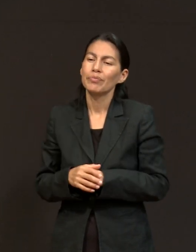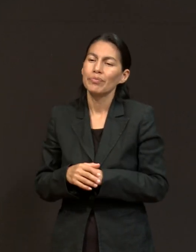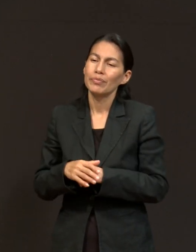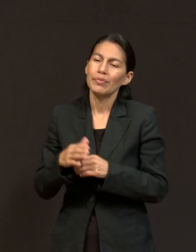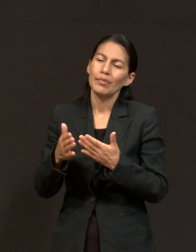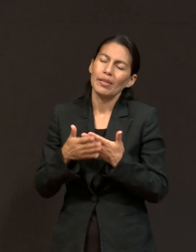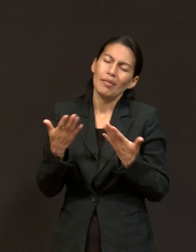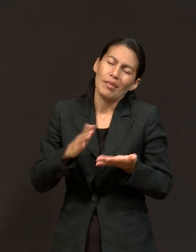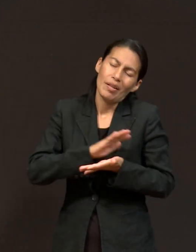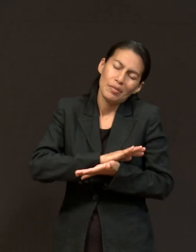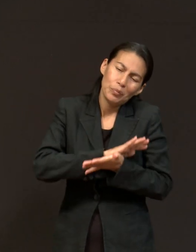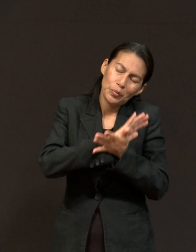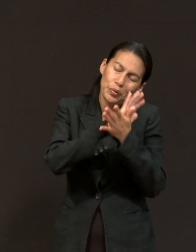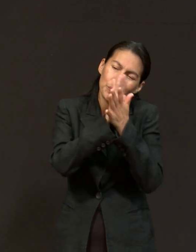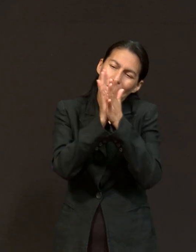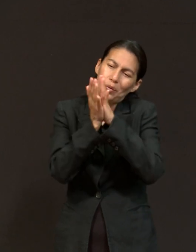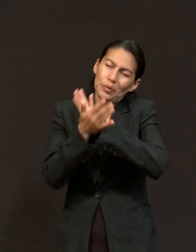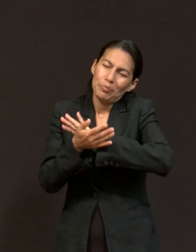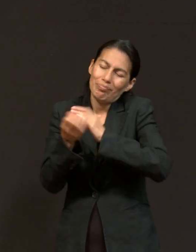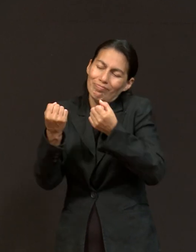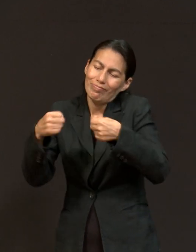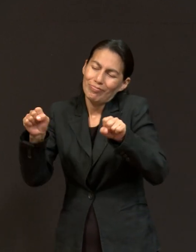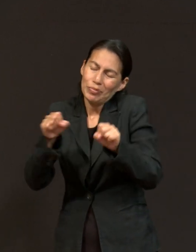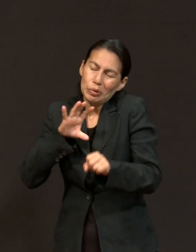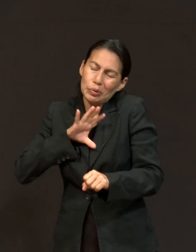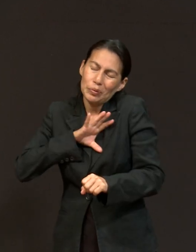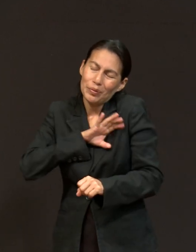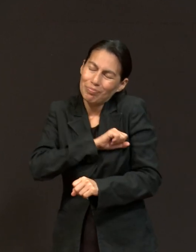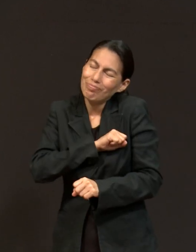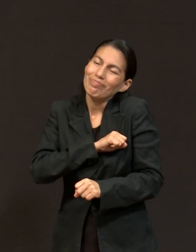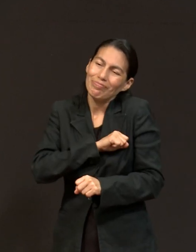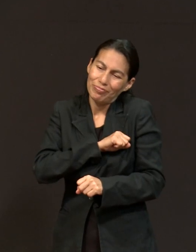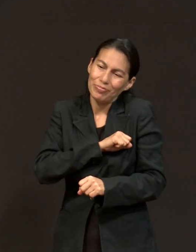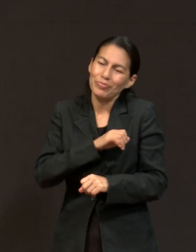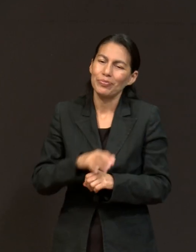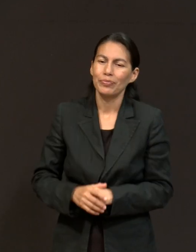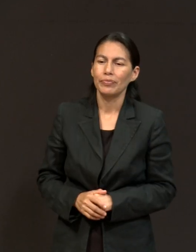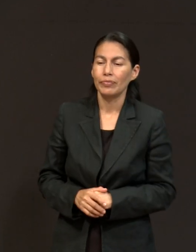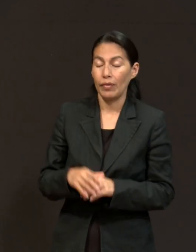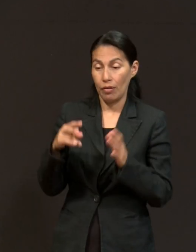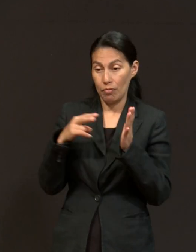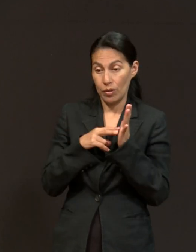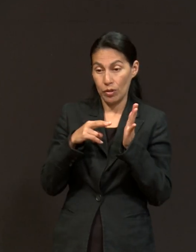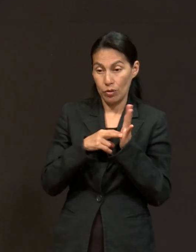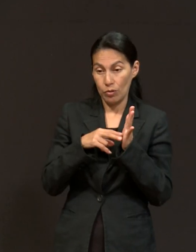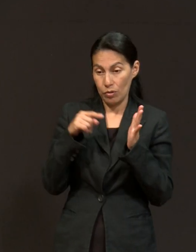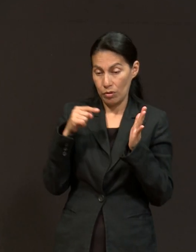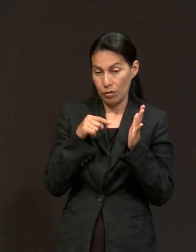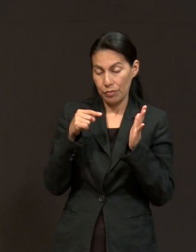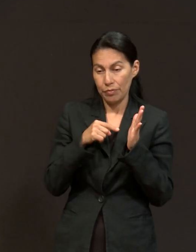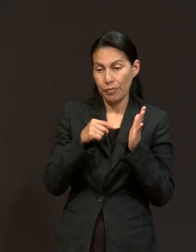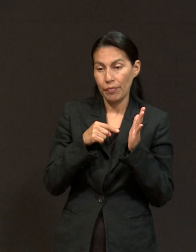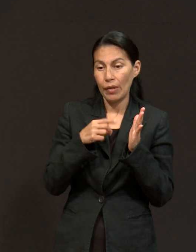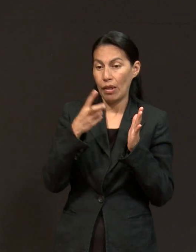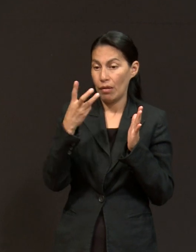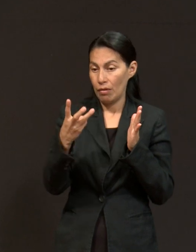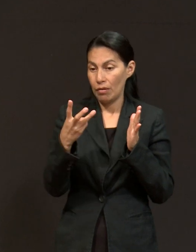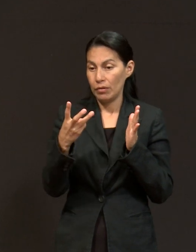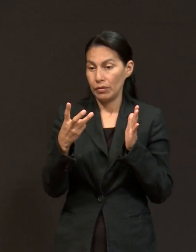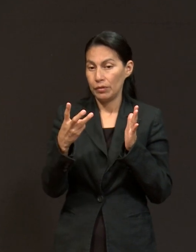ahora, mi, ¿cómo se llama? Mi Salmo preferido, por así decirlo. Y hay un versículo en este Salmo, que dice, el 3,